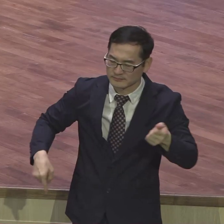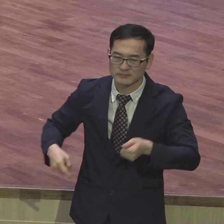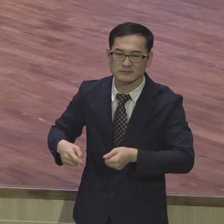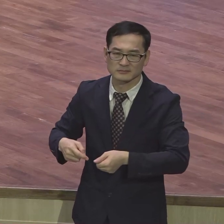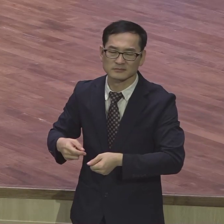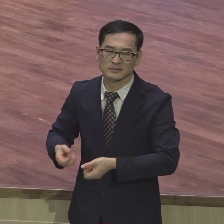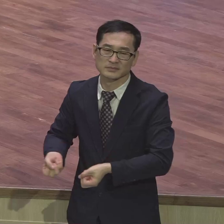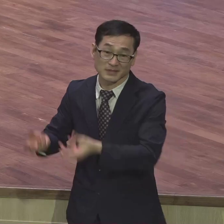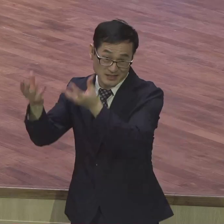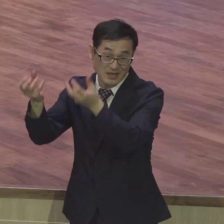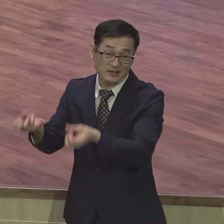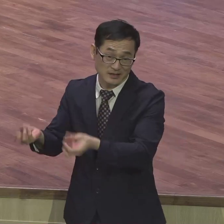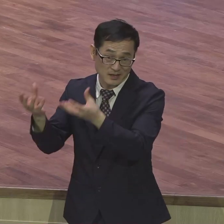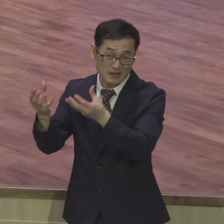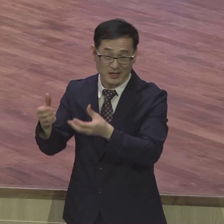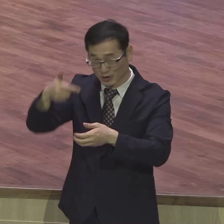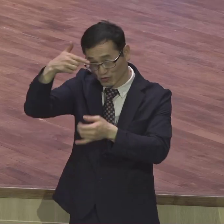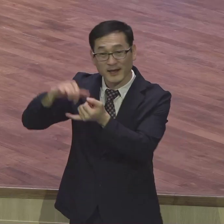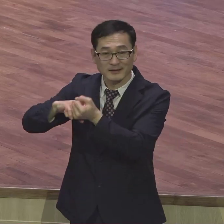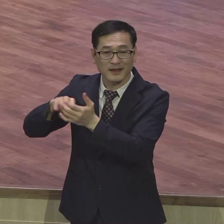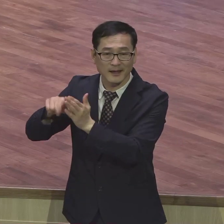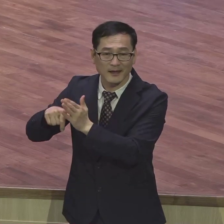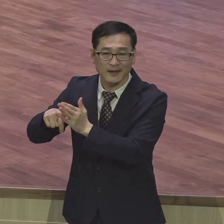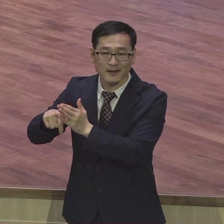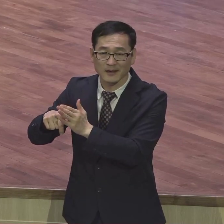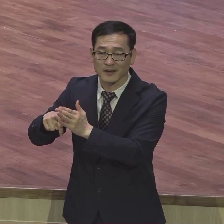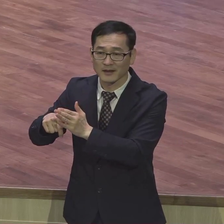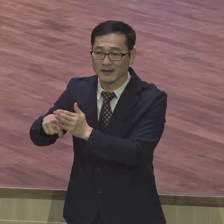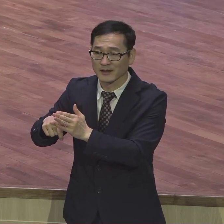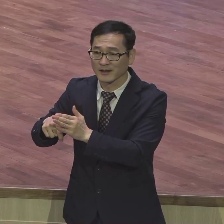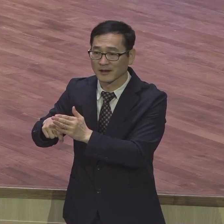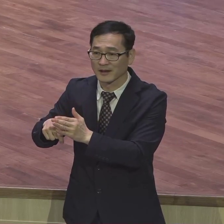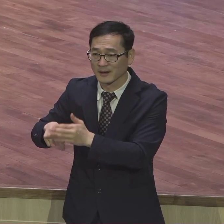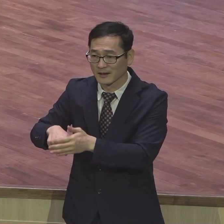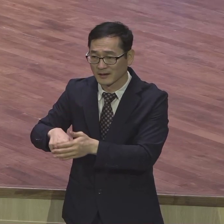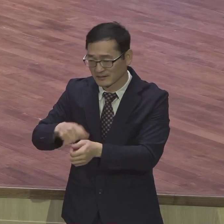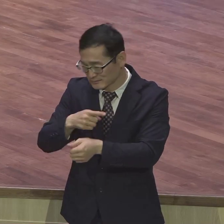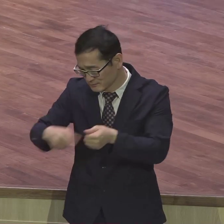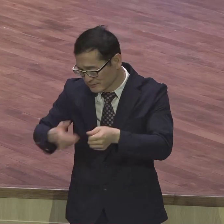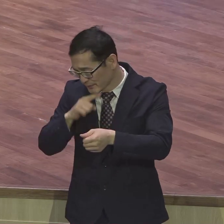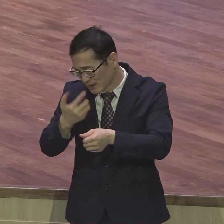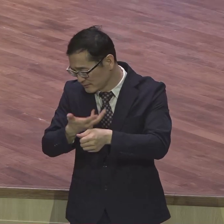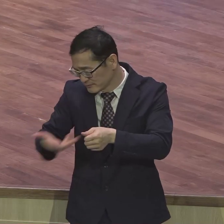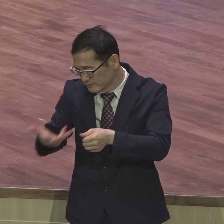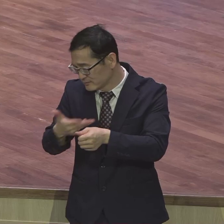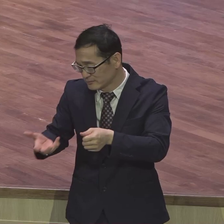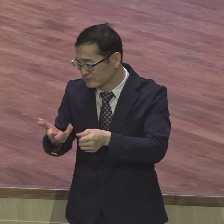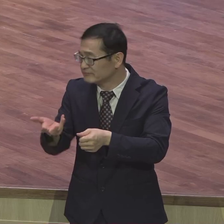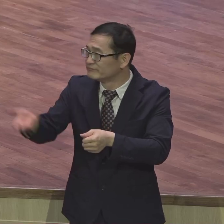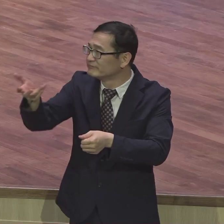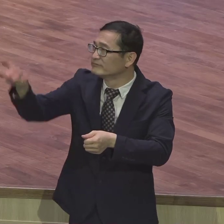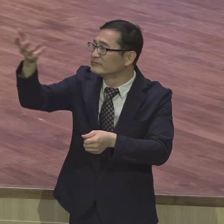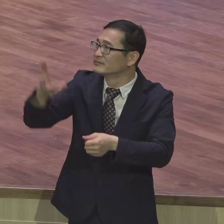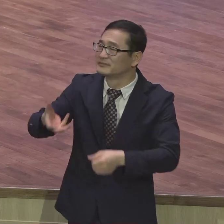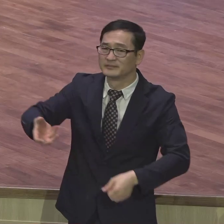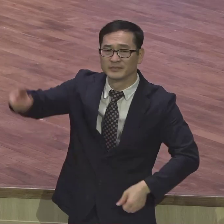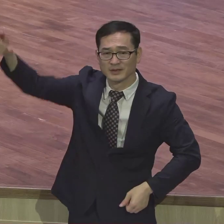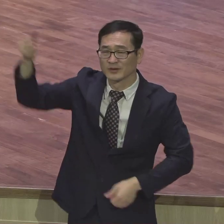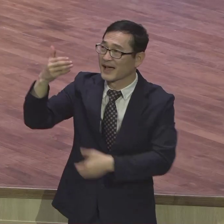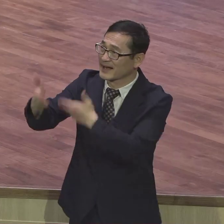구약시대는 짐승 가지고 나와서 그 짐승을 하나님께 받침으로 그 짐승의 피를 흘린 그 피로 해놔야 하나님과 화해가 이루었어요